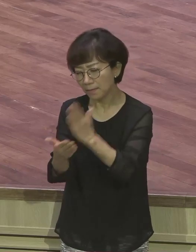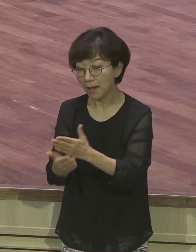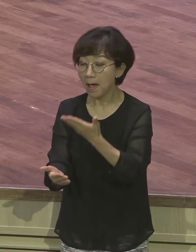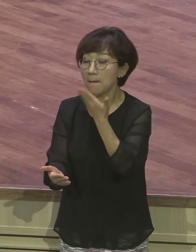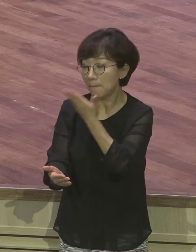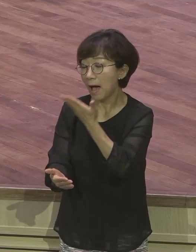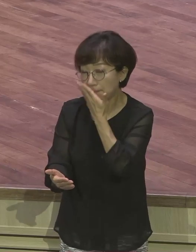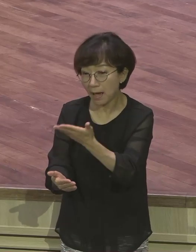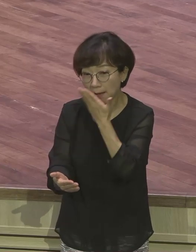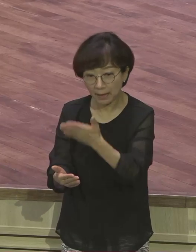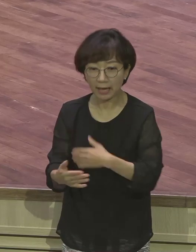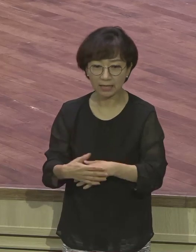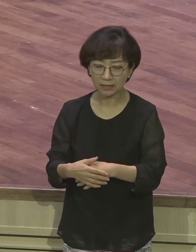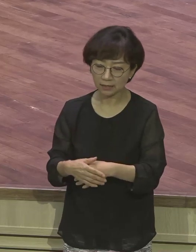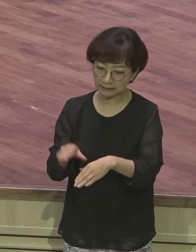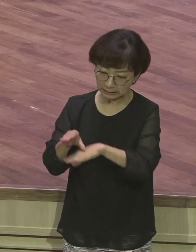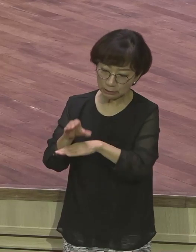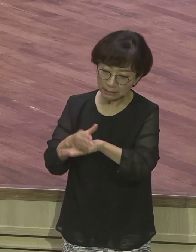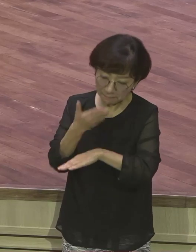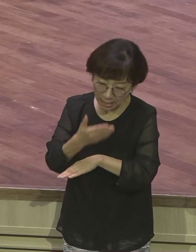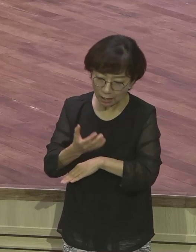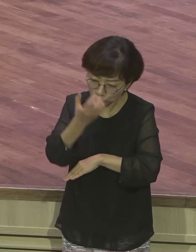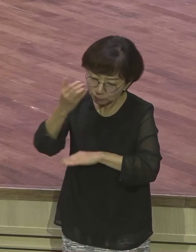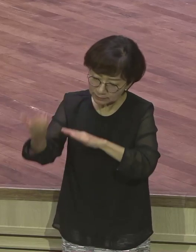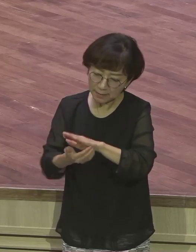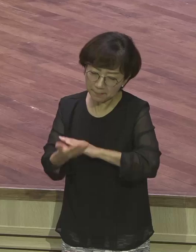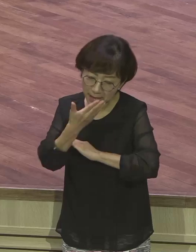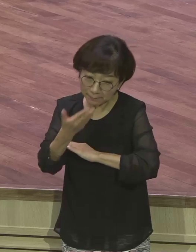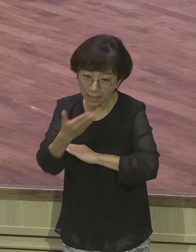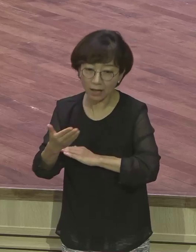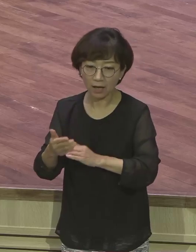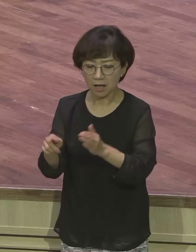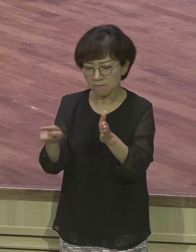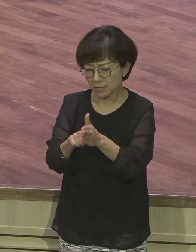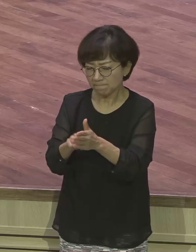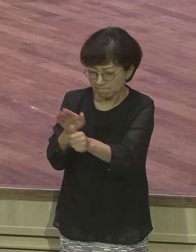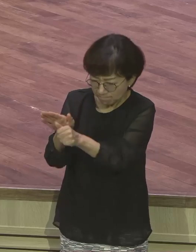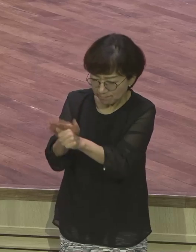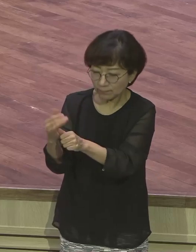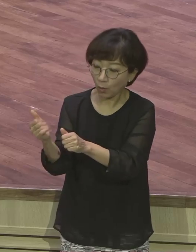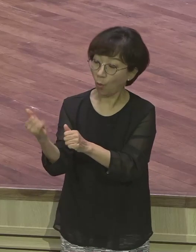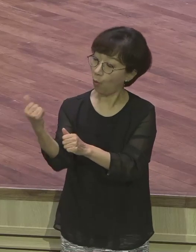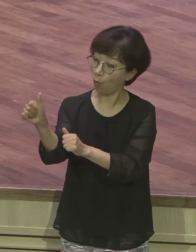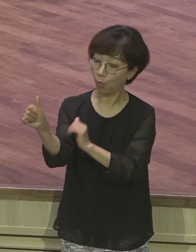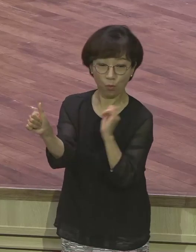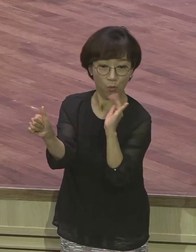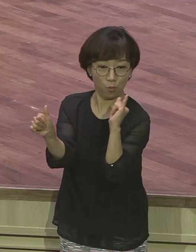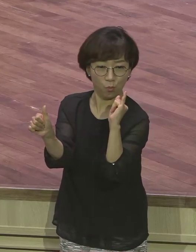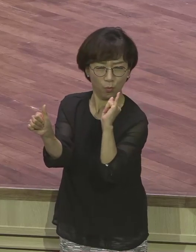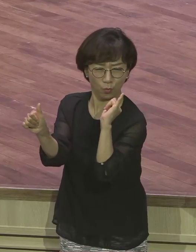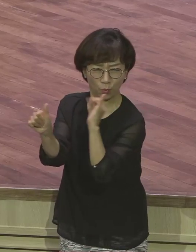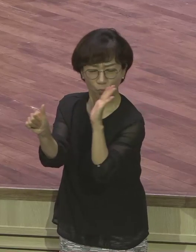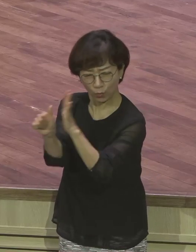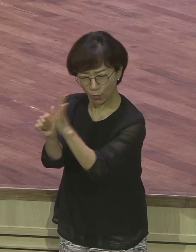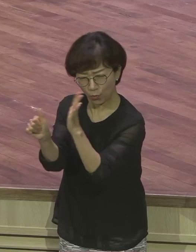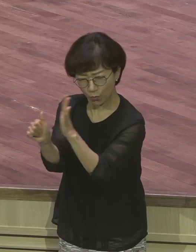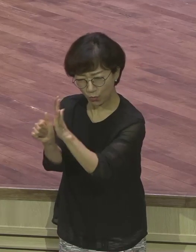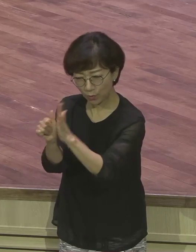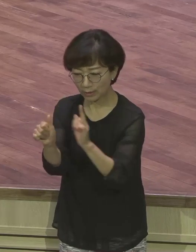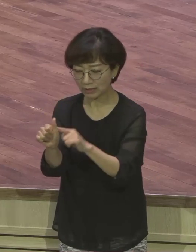당신은 당신은 이룰 수 있어 계속해서 믿음을 심어주는 거예요. 용기와 믿음을 심어주니까 이 실패를 거듭하면서도 포기하지 않았어요.